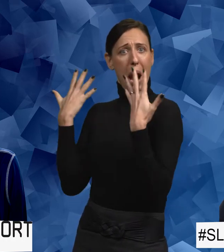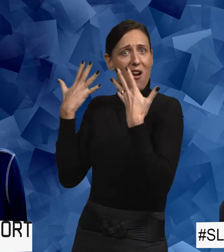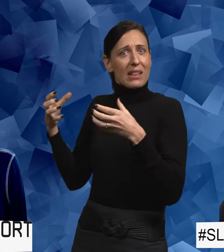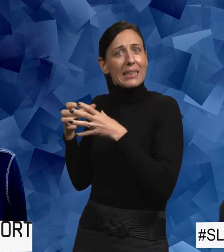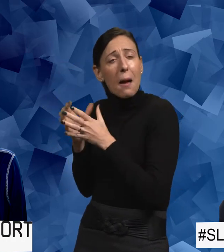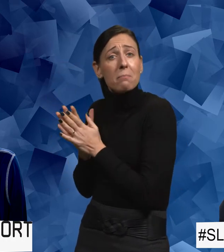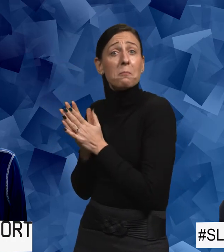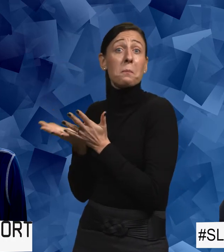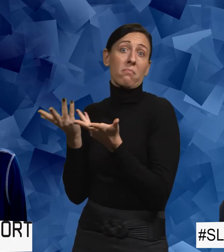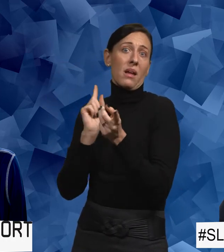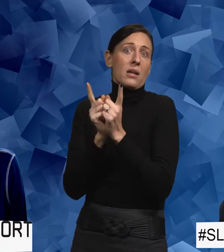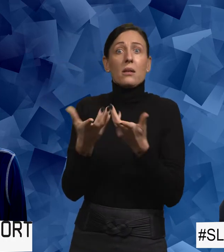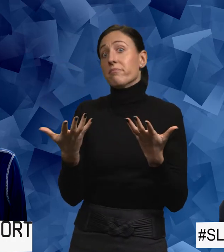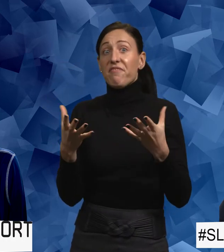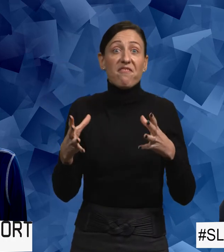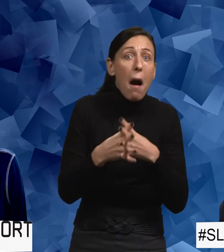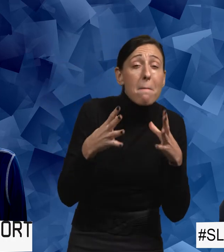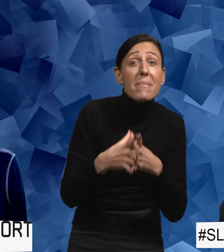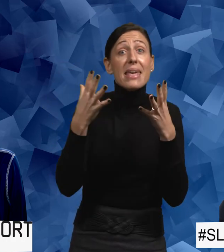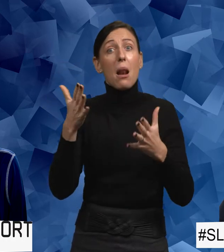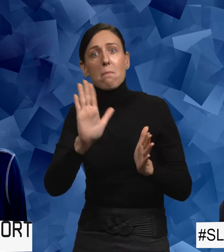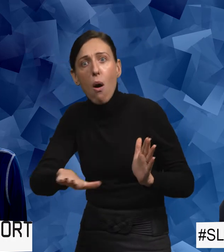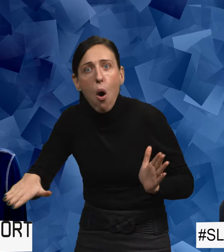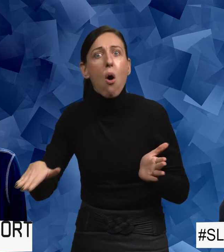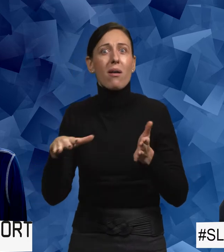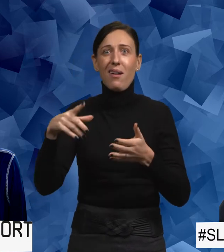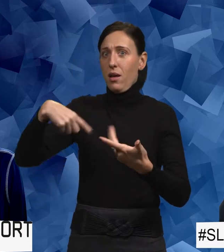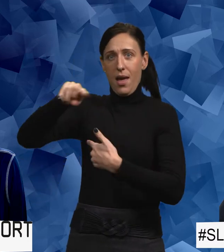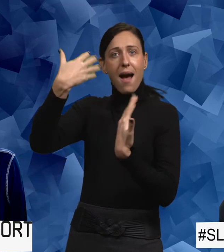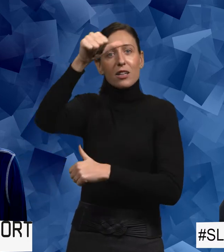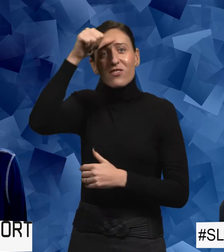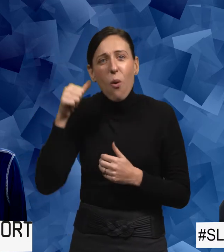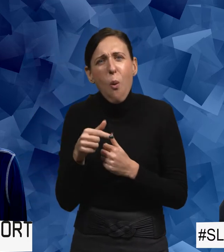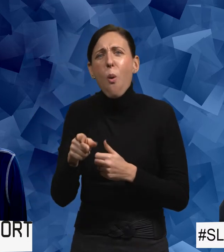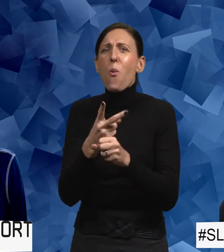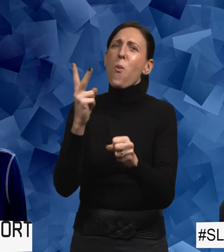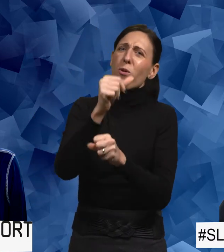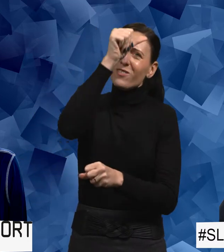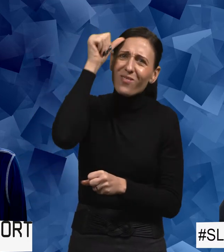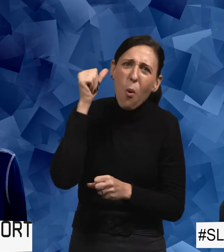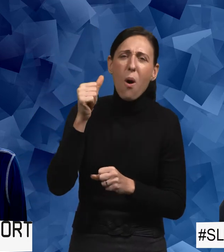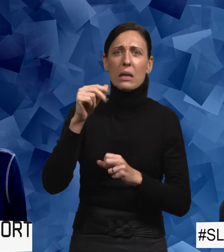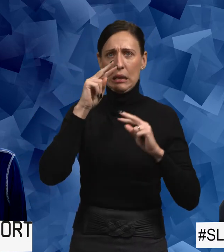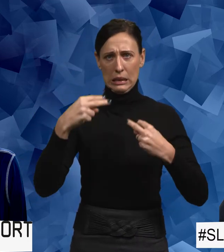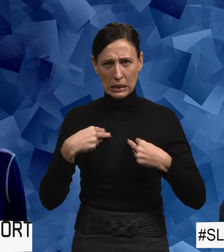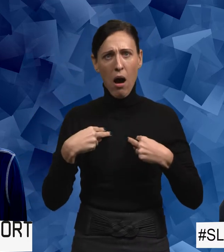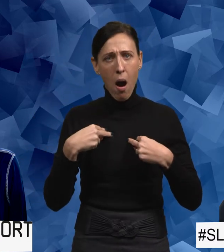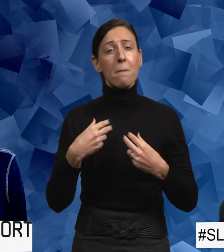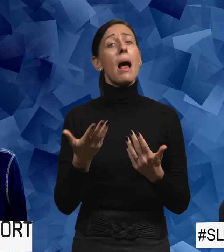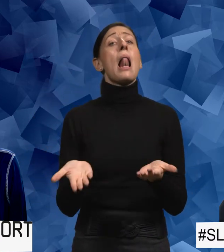förhoppningsvis. Och valt att leva med kanske av familj och barn och allt det här. Det är jättesvårt att inse att det är så. Det är betydligt enklare att se